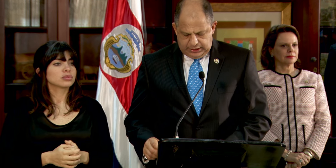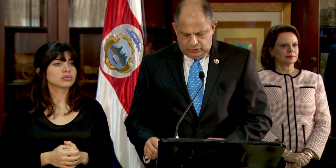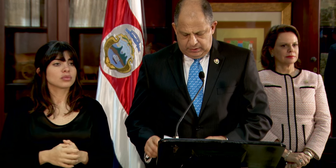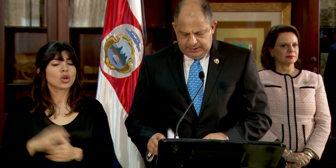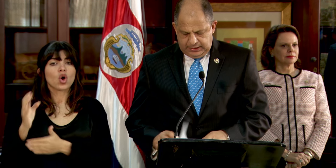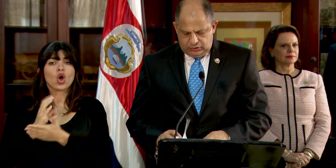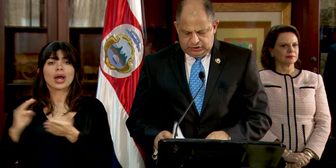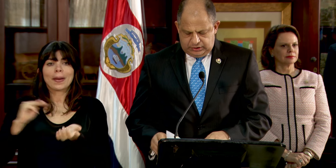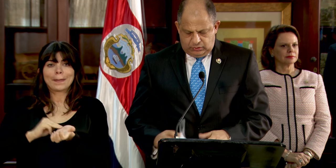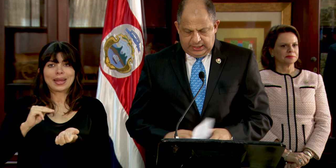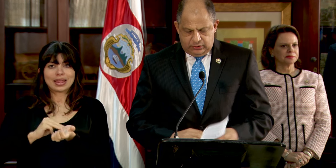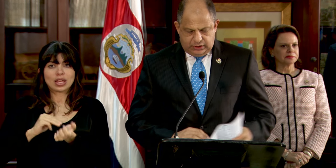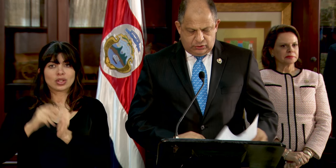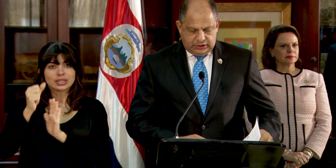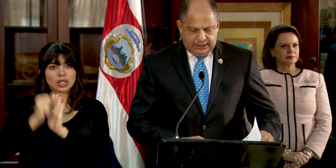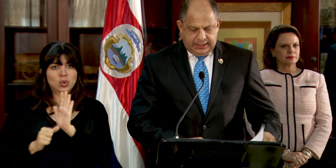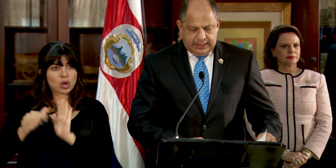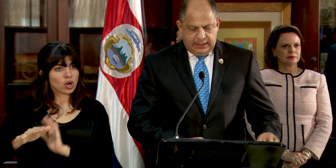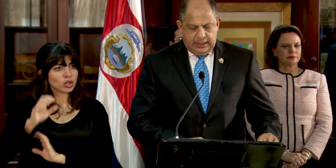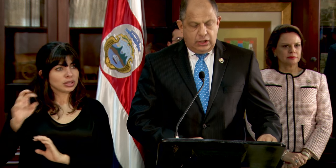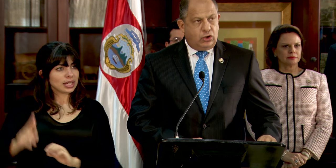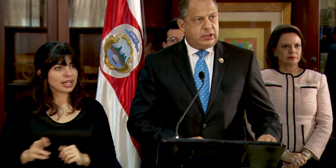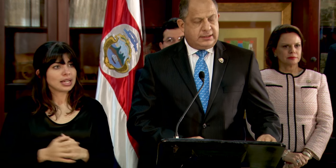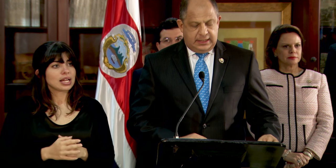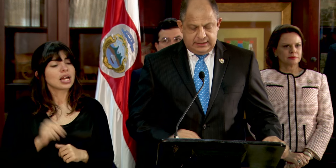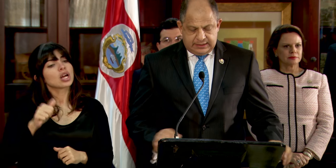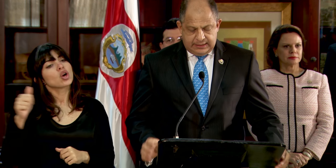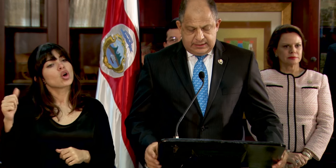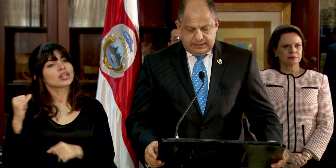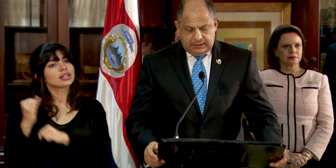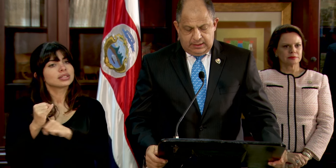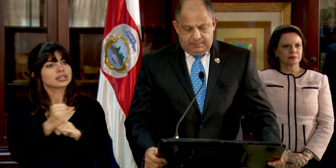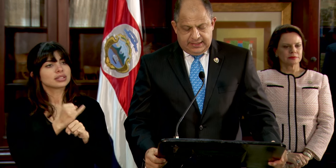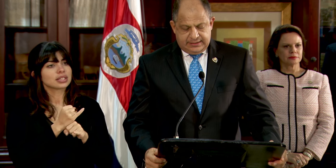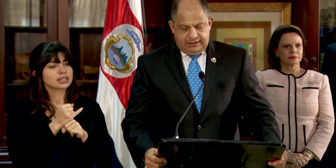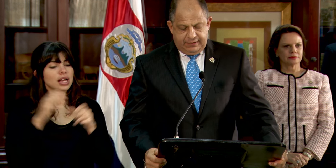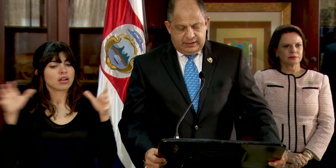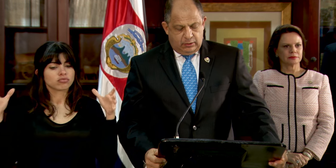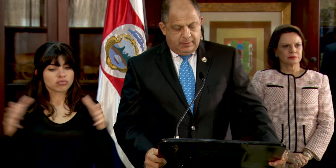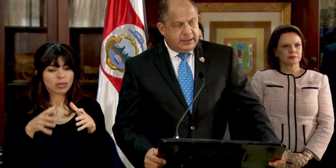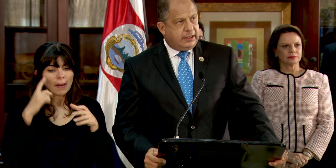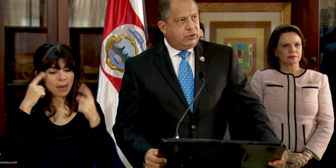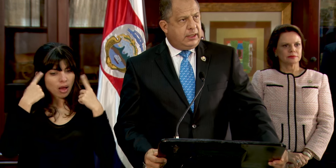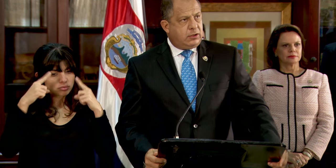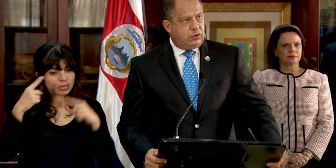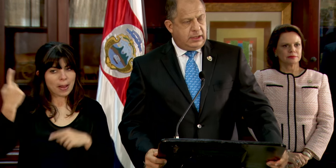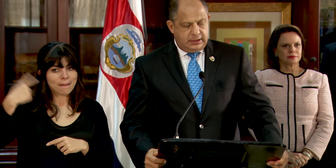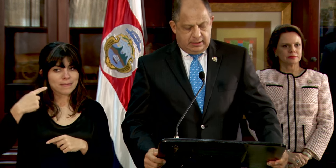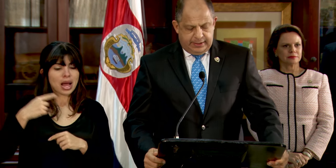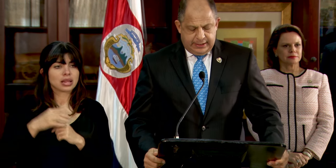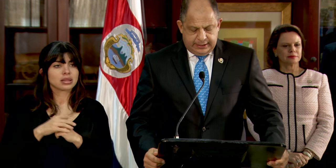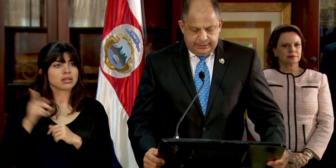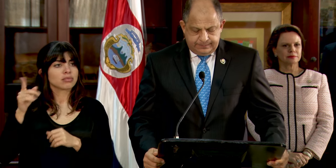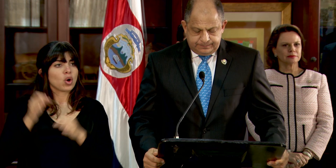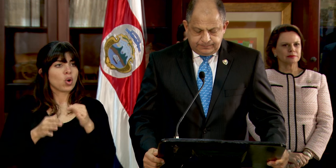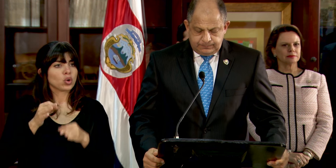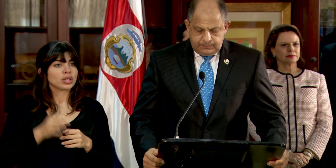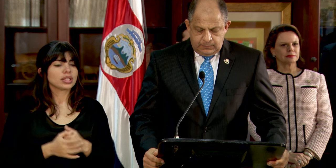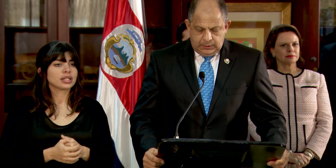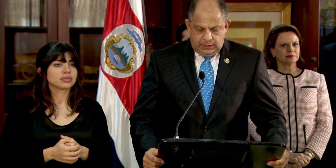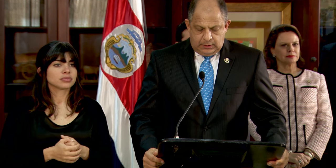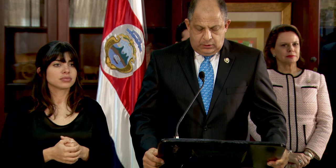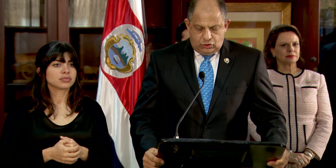el Colegio de Médicos y Cirujanos de Costa Rica y otras instancias para hacer efectivo el mandato de la Corte Interamericana.